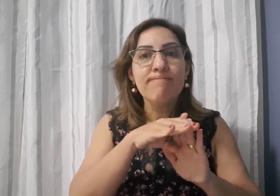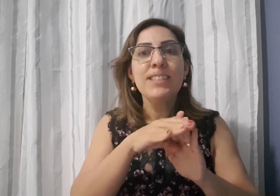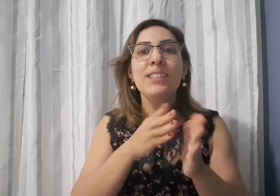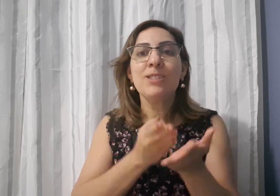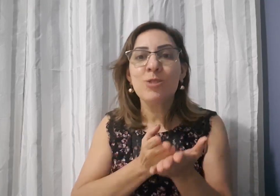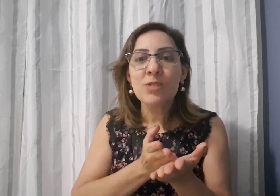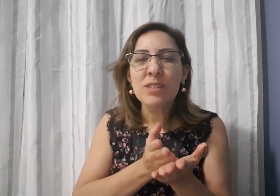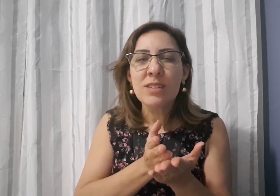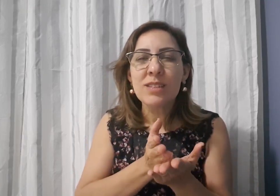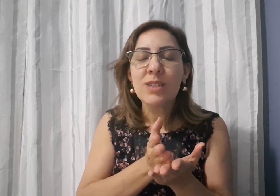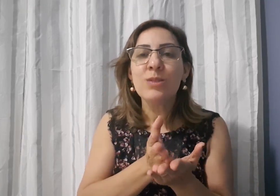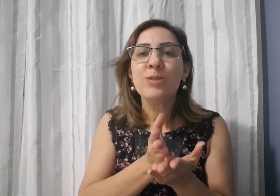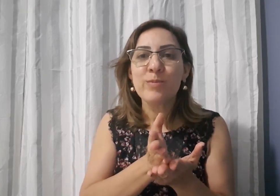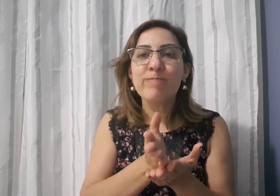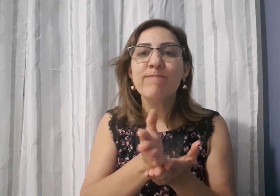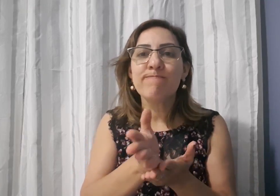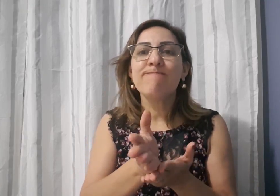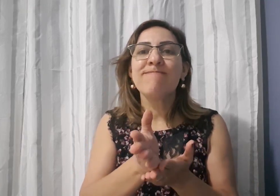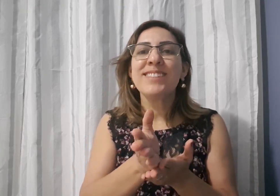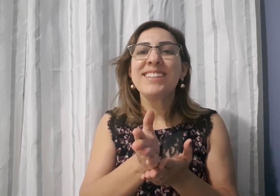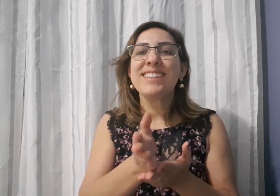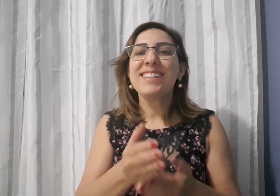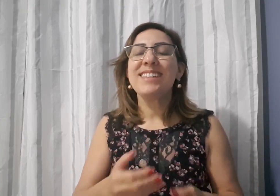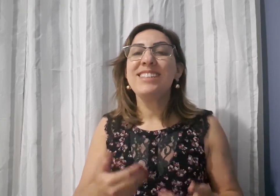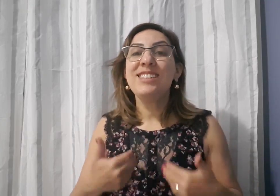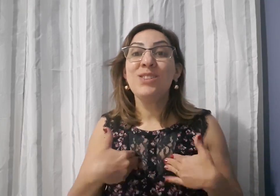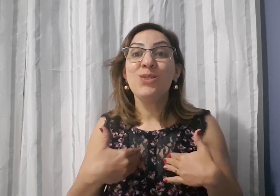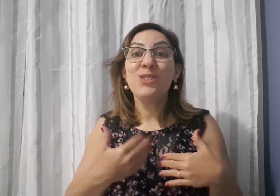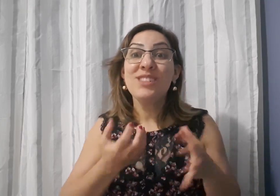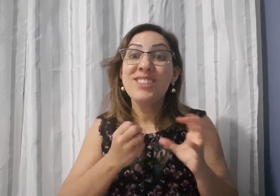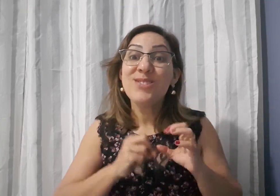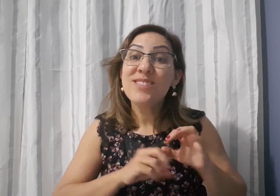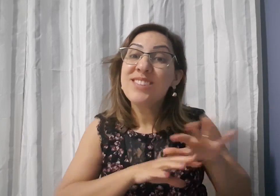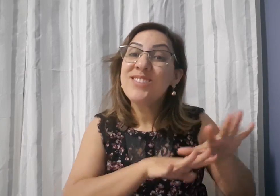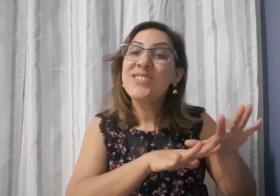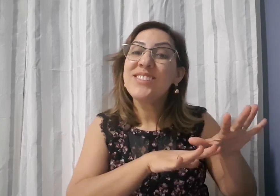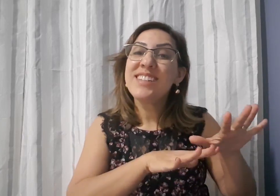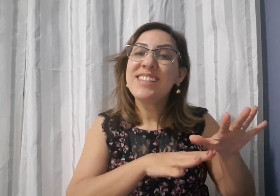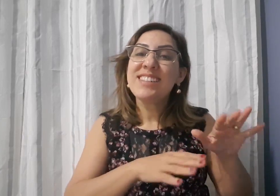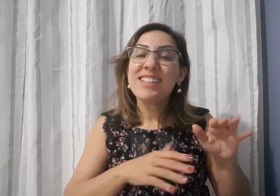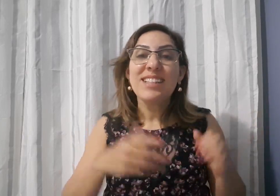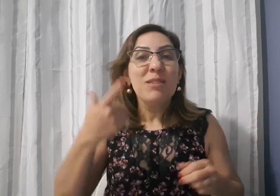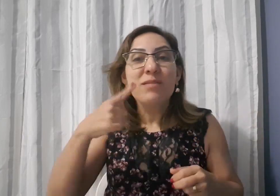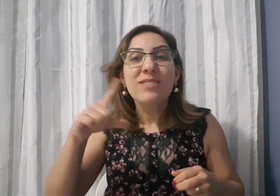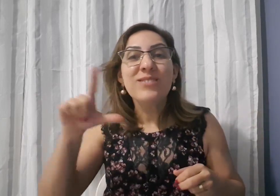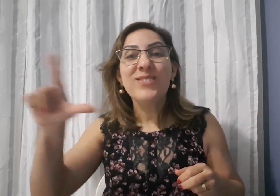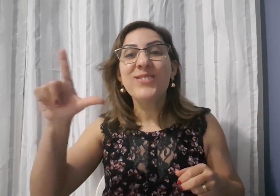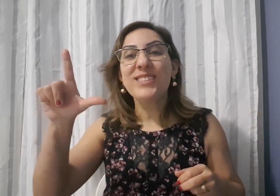à risca, passo a passo Como o professor Madison me orientou E eu consegui a fluência na Libras